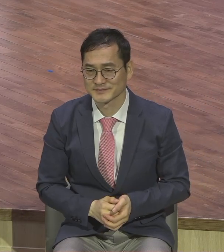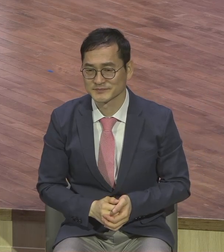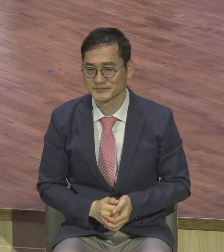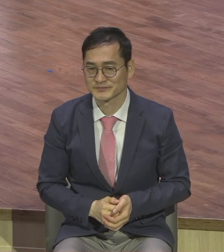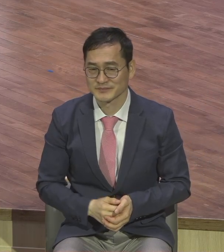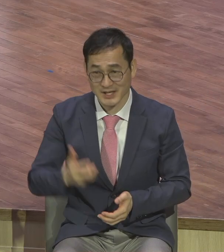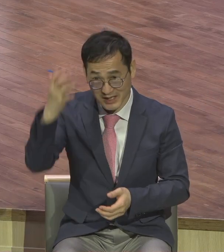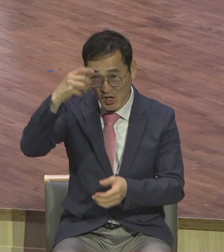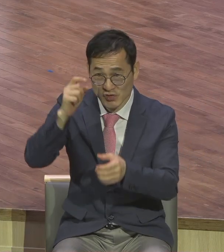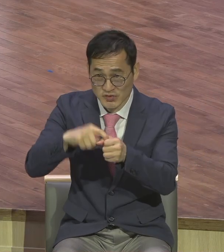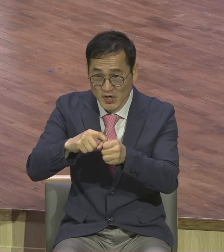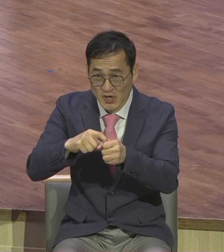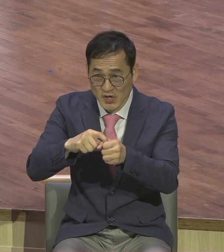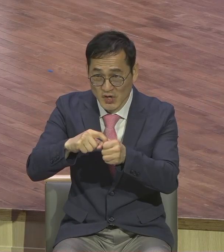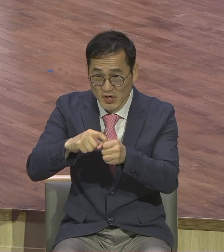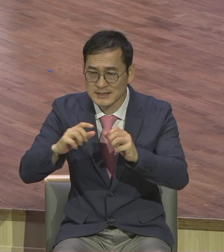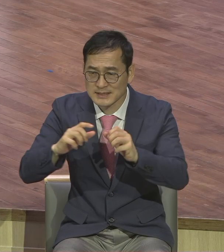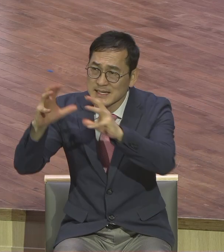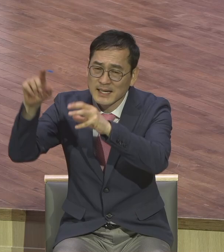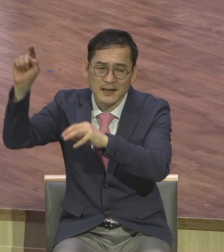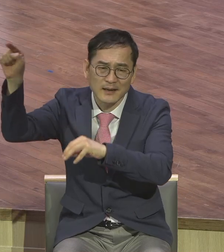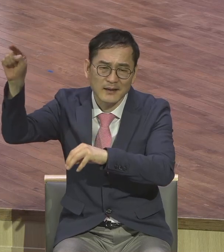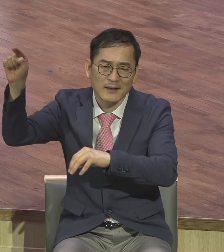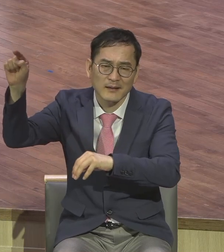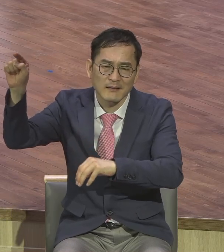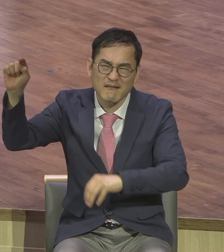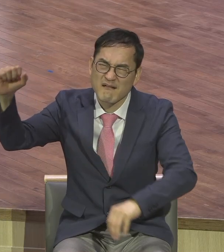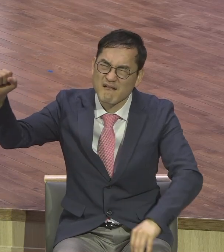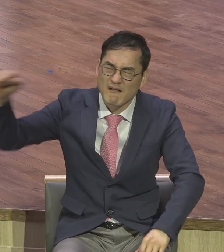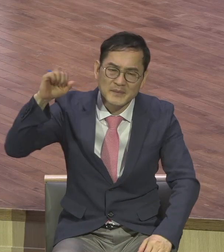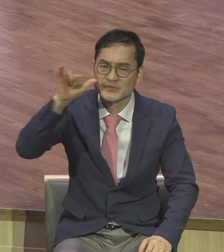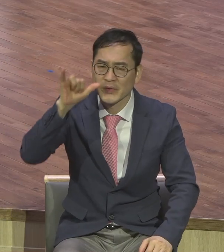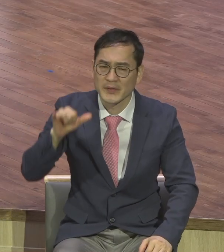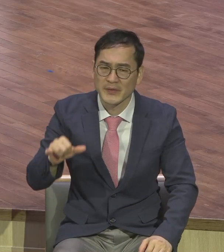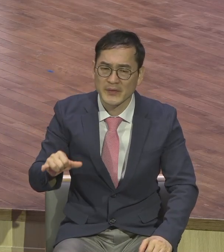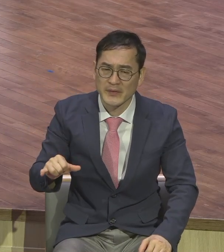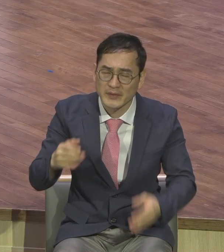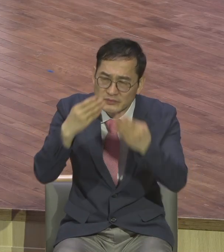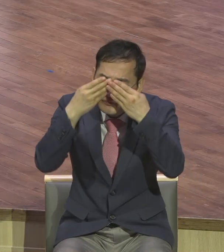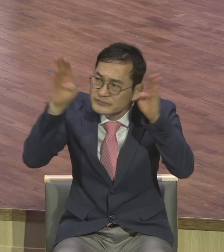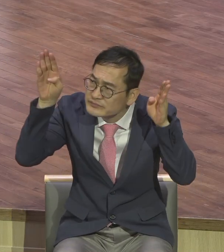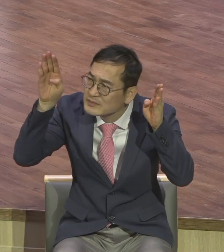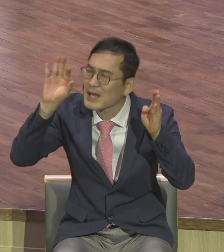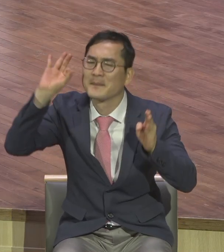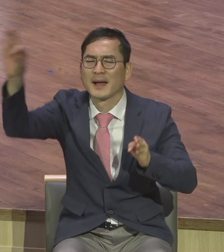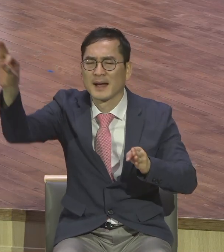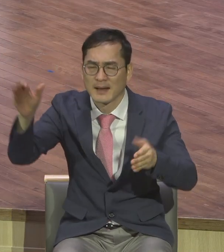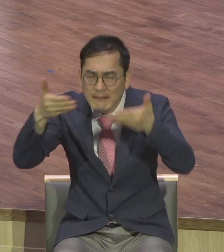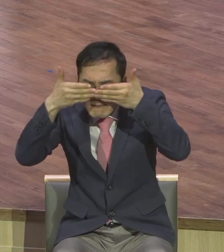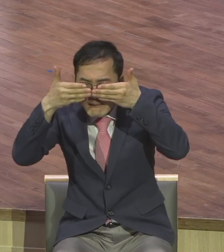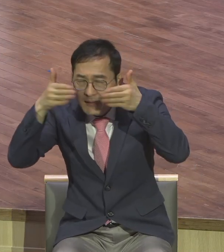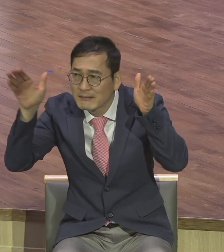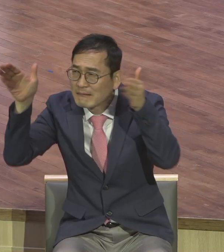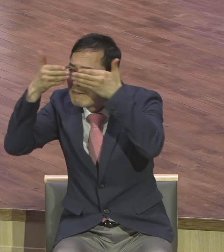영적인 어마어마한 권세를 좀 가져야지 눈에 보이는 그거 가지고 여러분